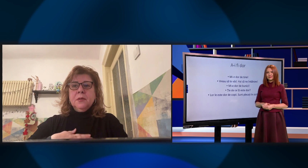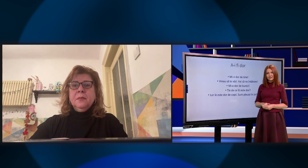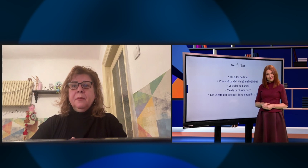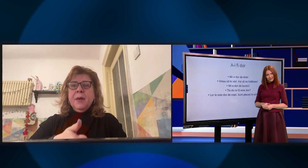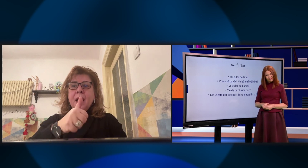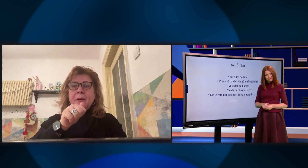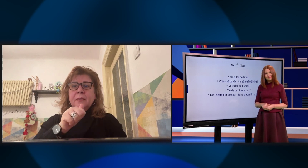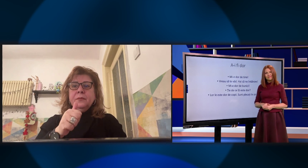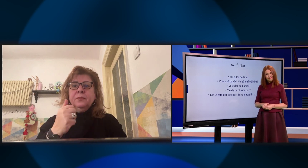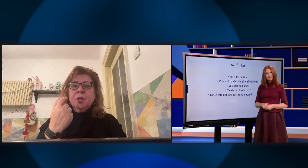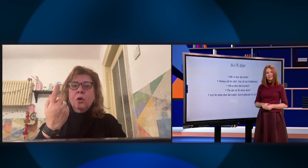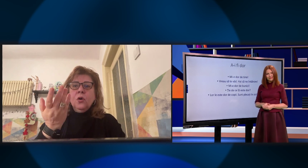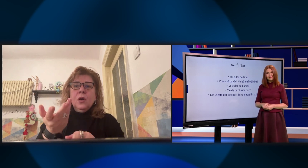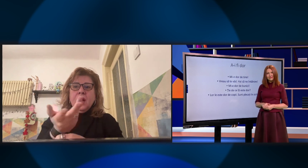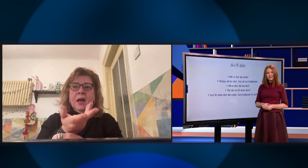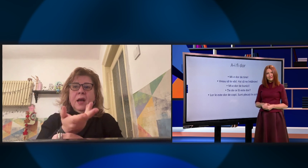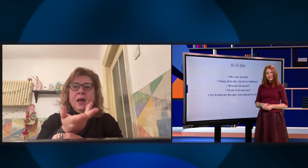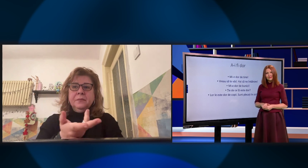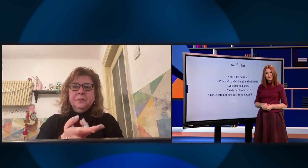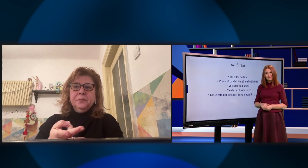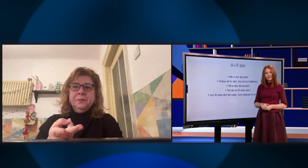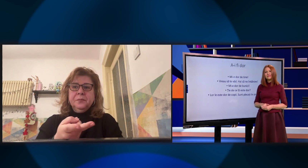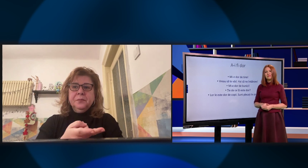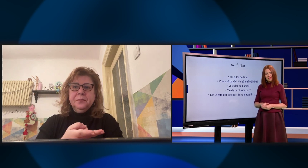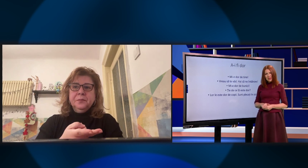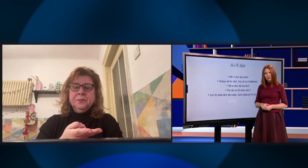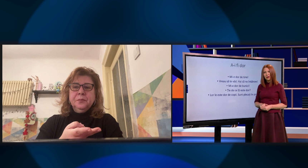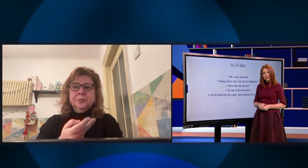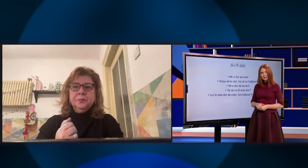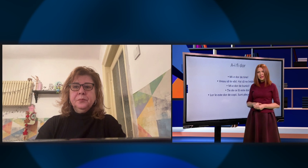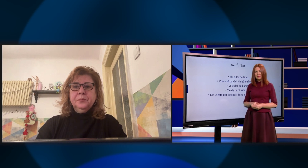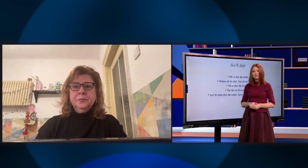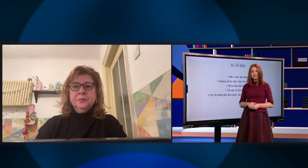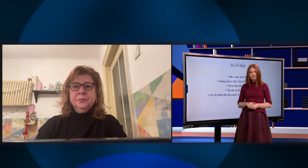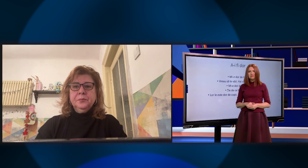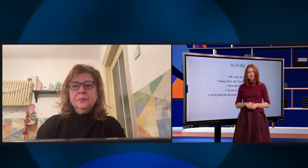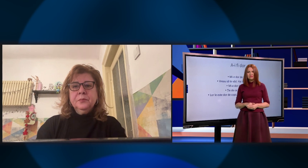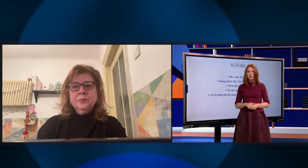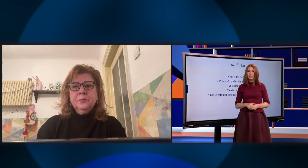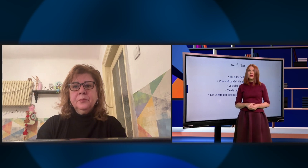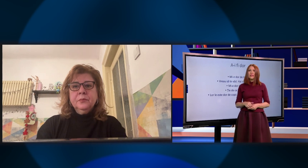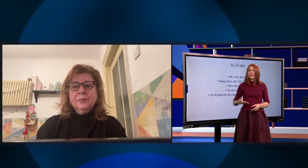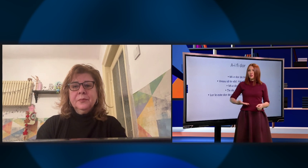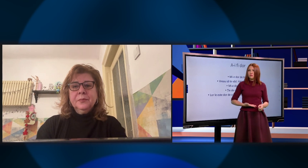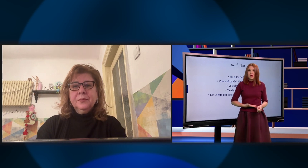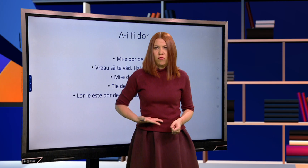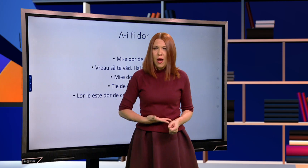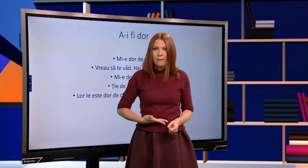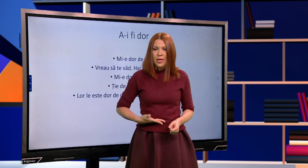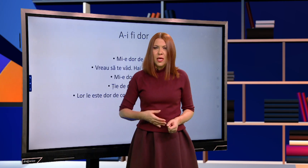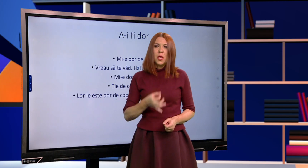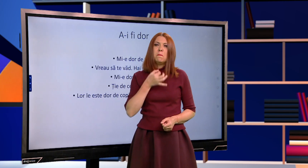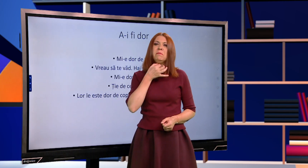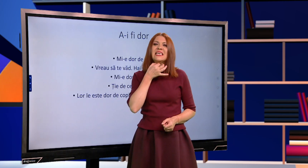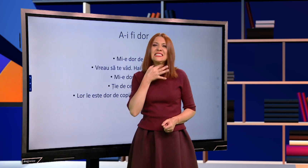Aș bea o cafea. Bine, foarte bine. Deci mi-e